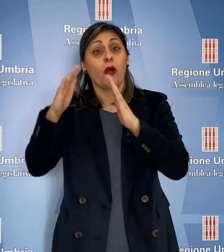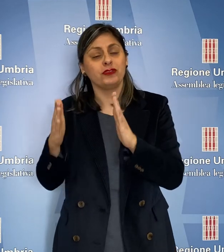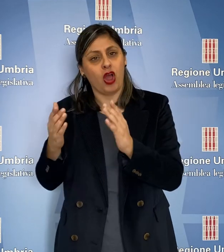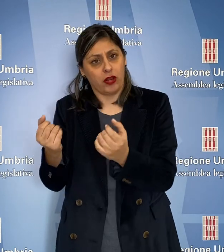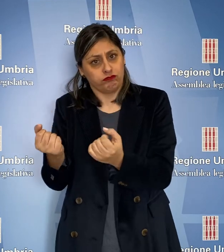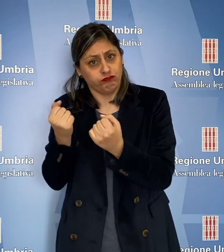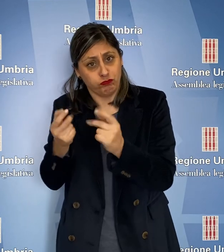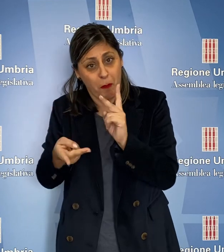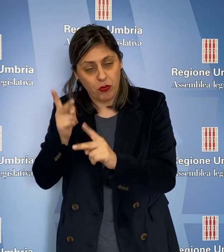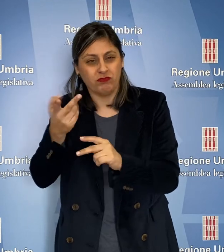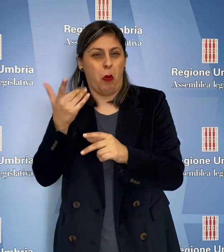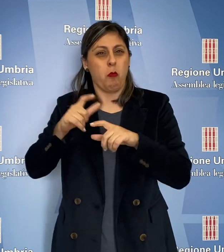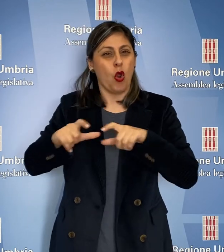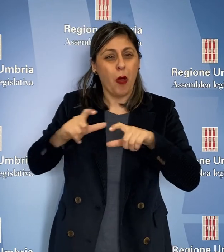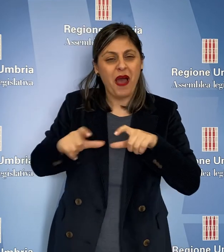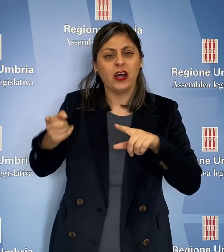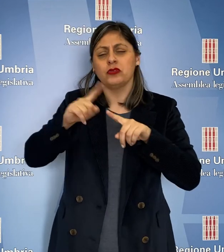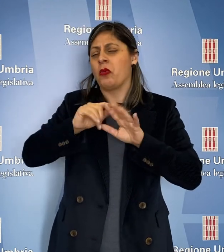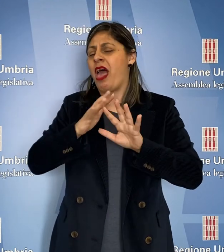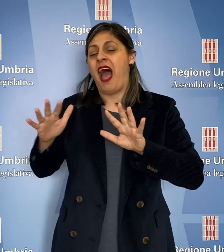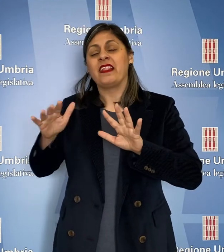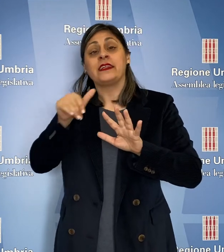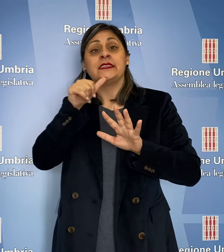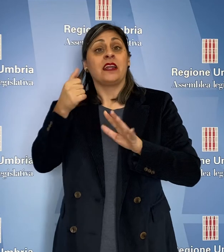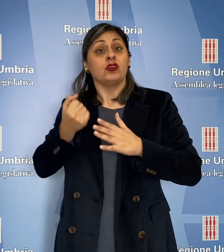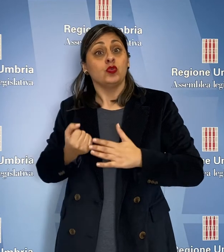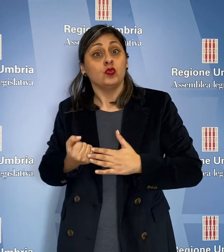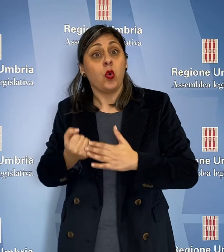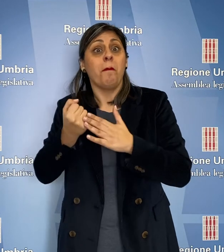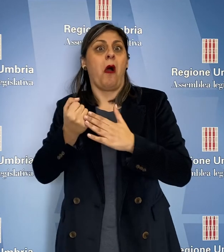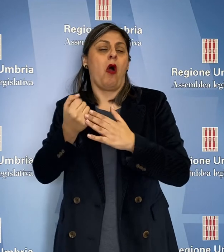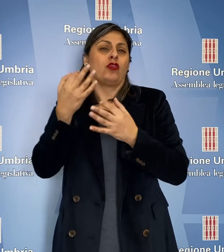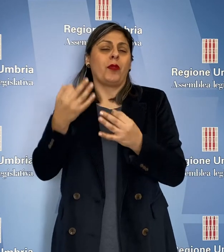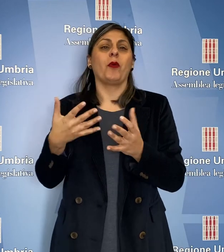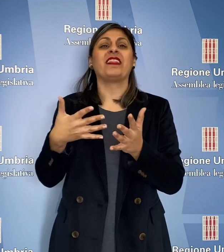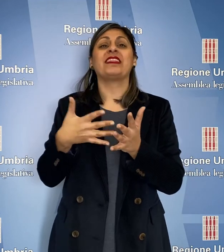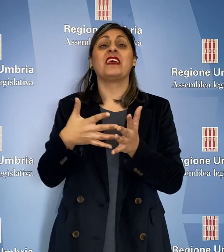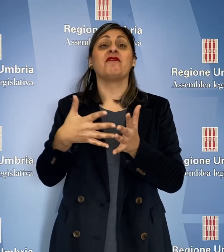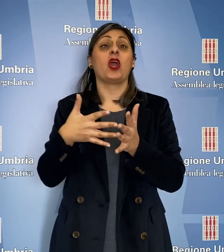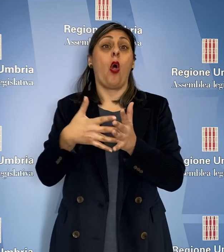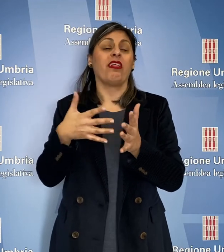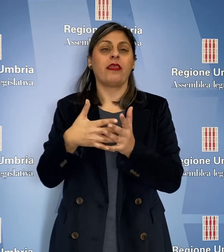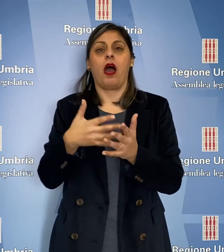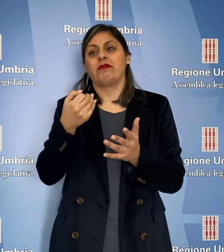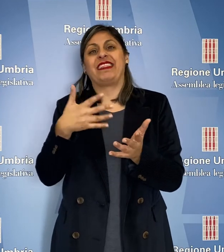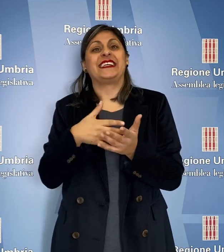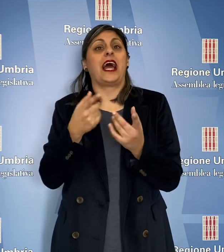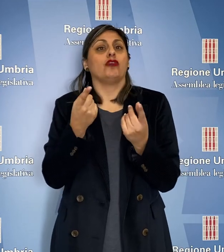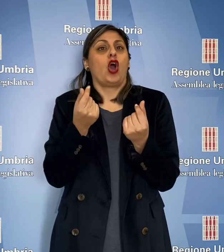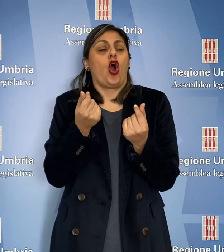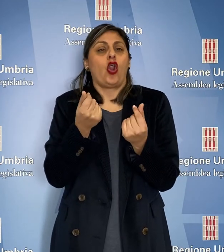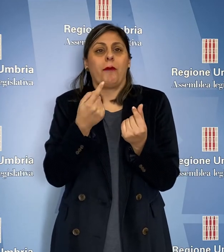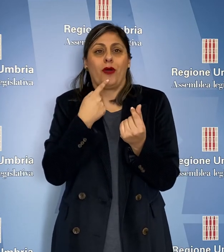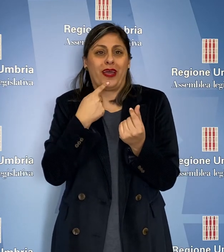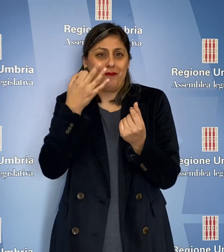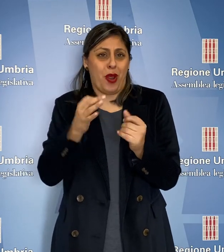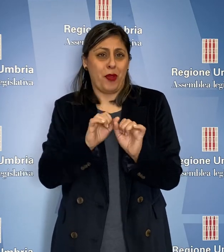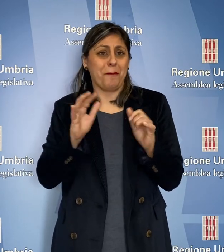pasto e ogni misura possibile per sostenere la risposta alle difficoltà e al disagio economico causato dalla pandemia,